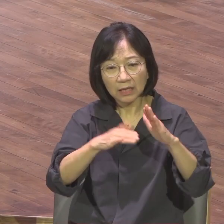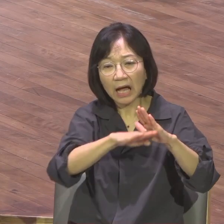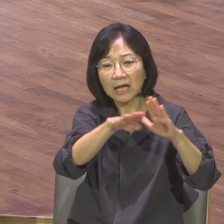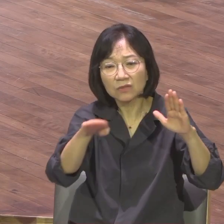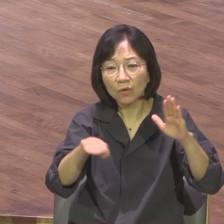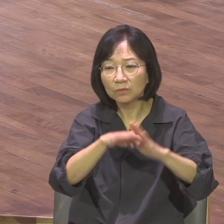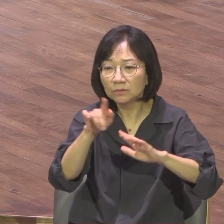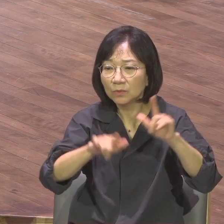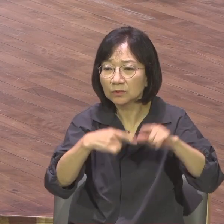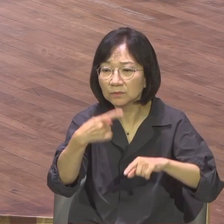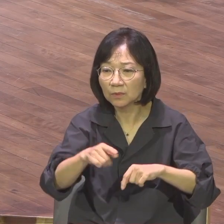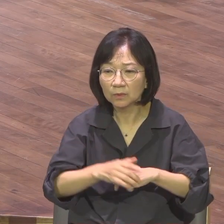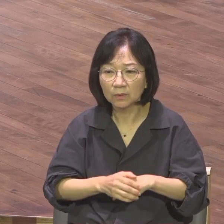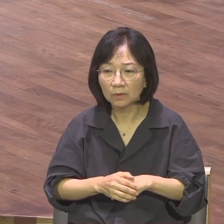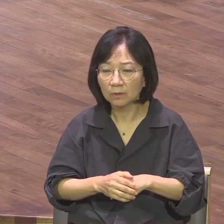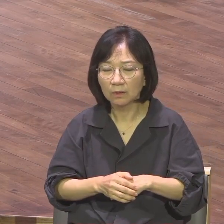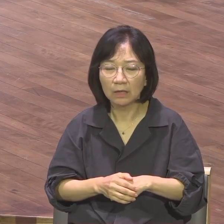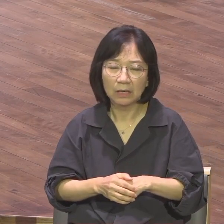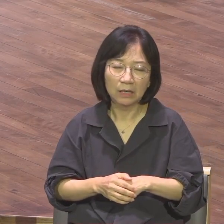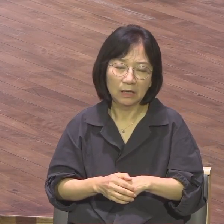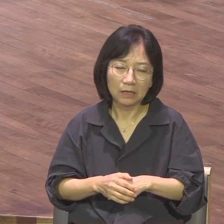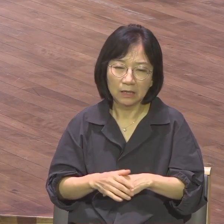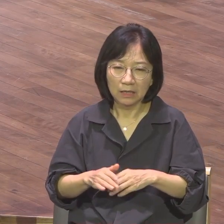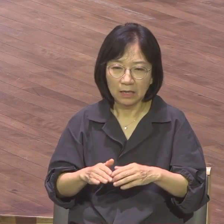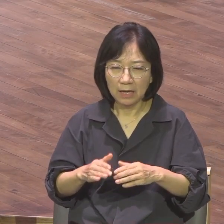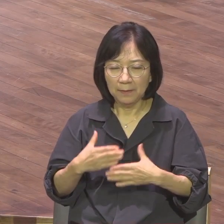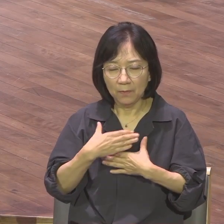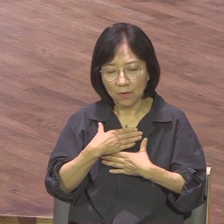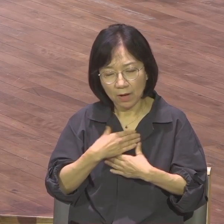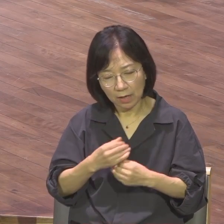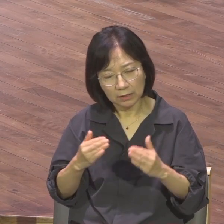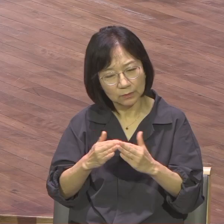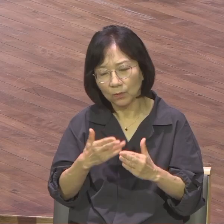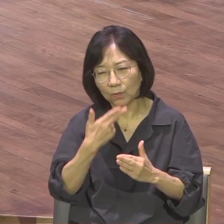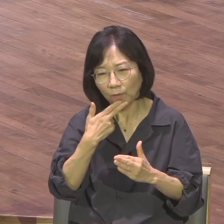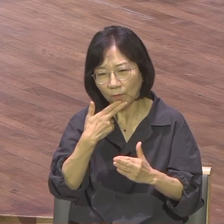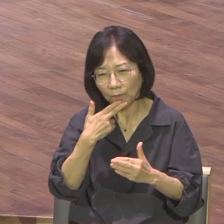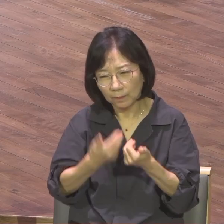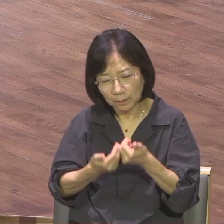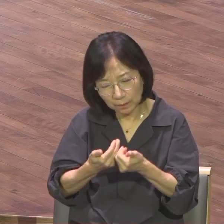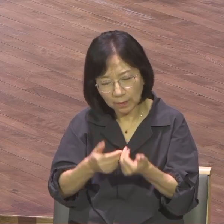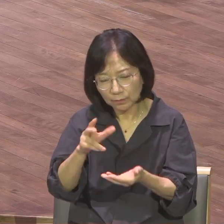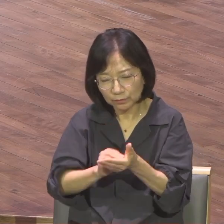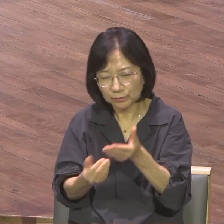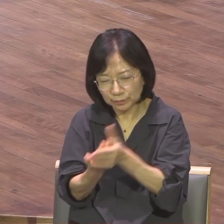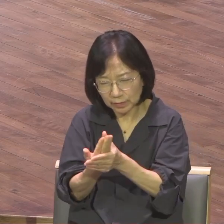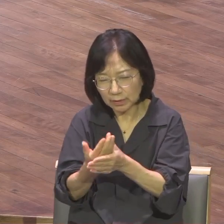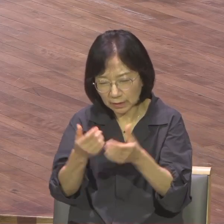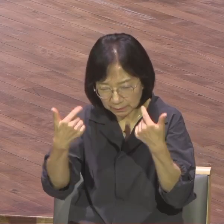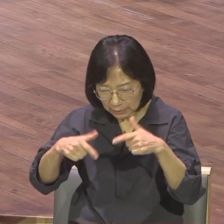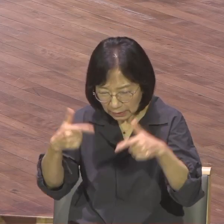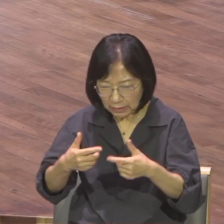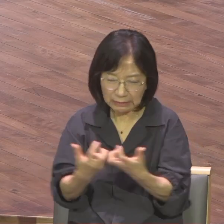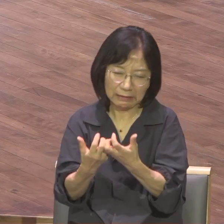빈 곳이라는 거예요 이것이 반복되고 시간이 흐르면 어느 날 재앙지대가 되는 겁니다